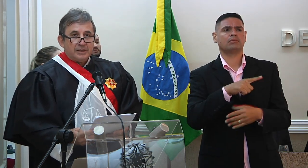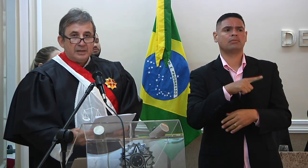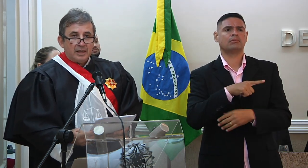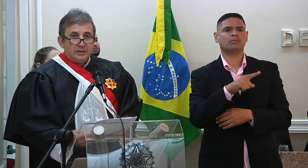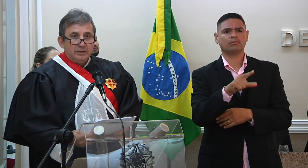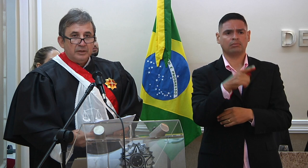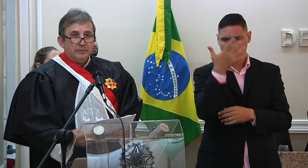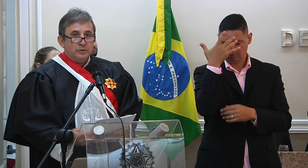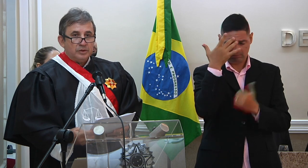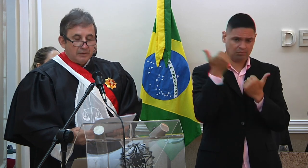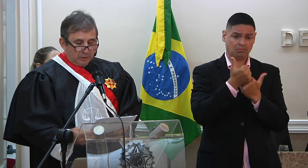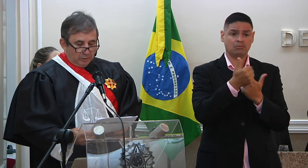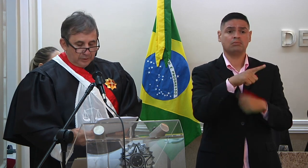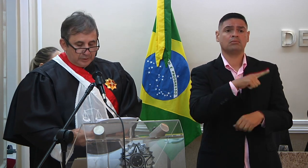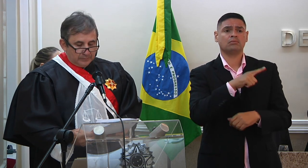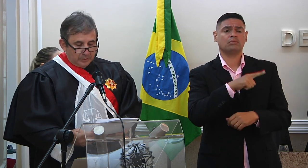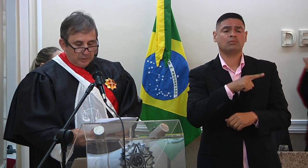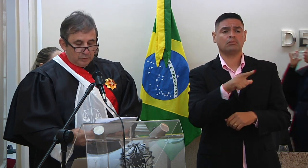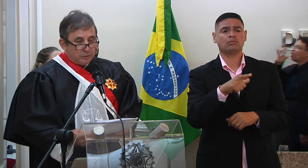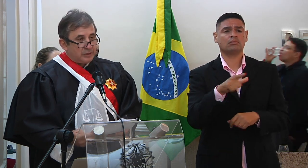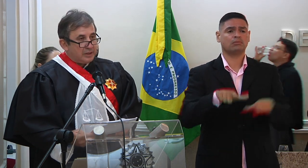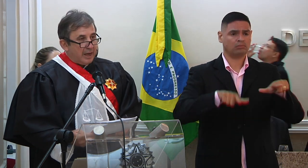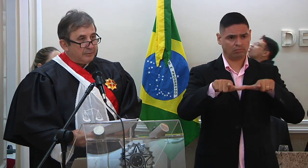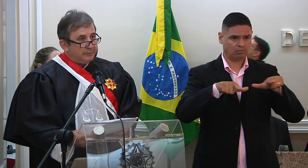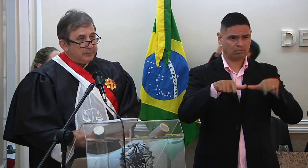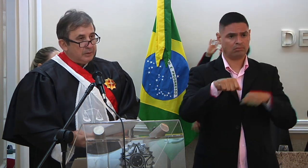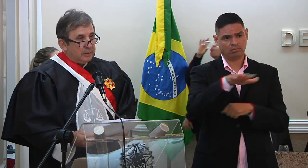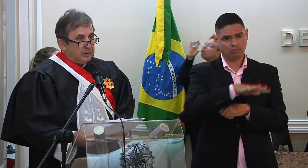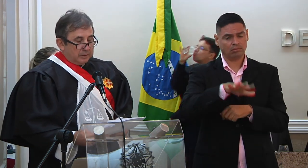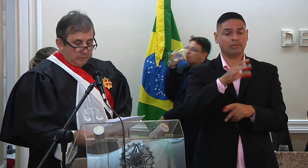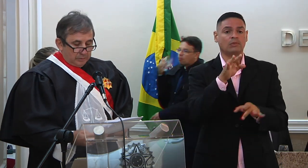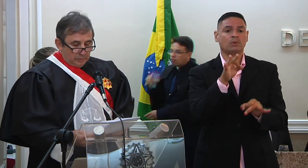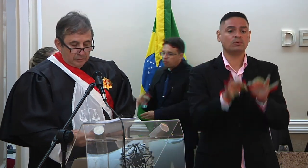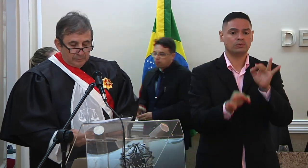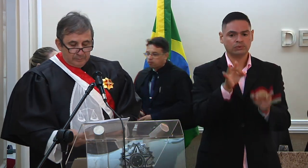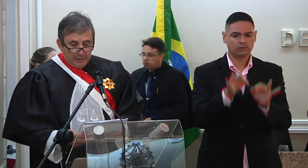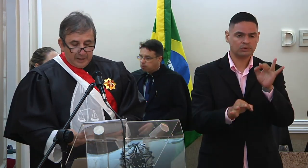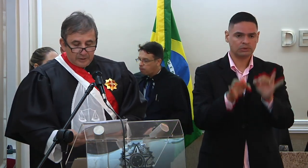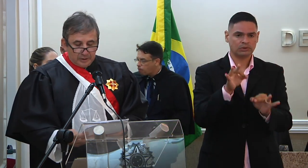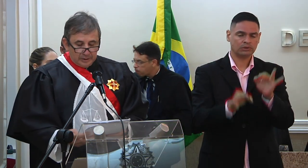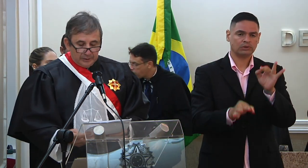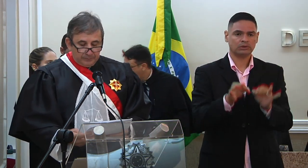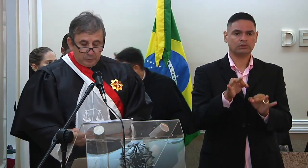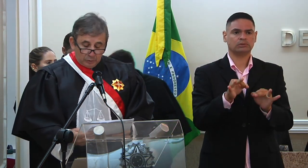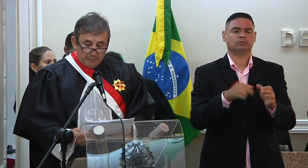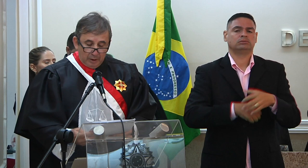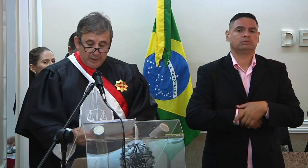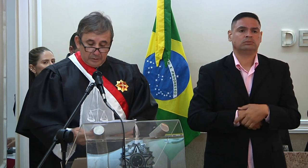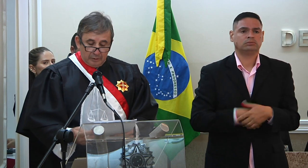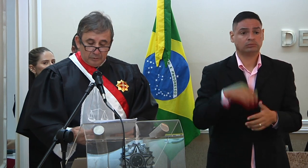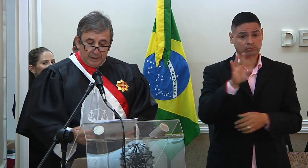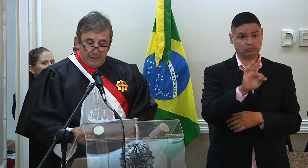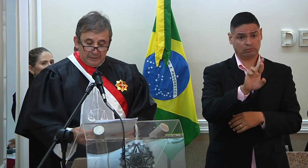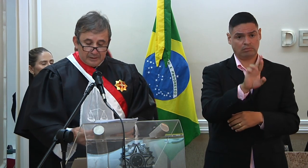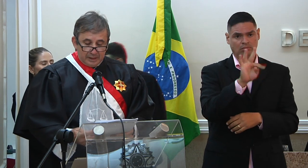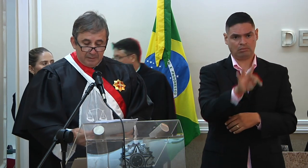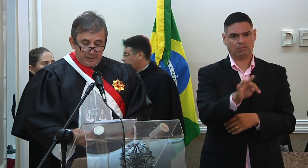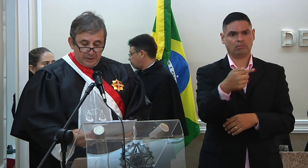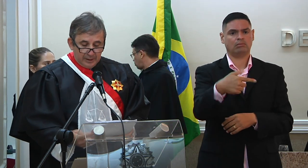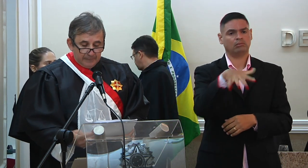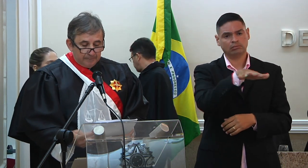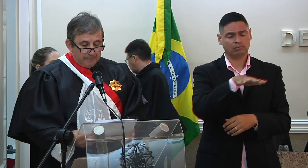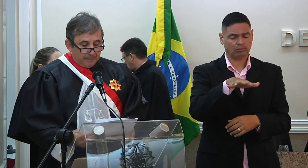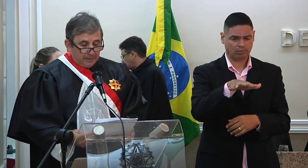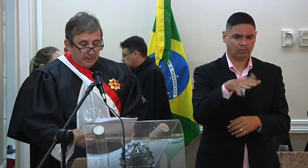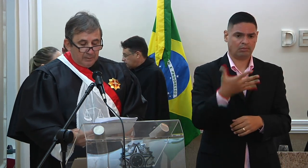entidade representativa dos servidores do Judiciário, perante do Tribunal Regional do Trabalho da